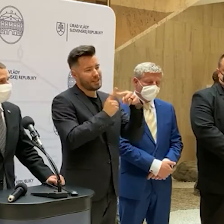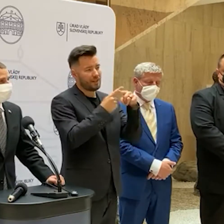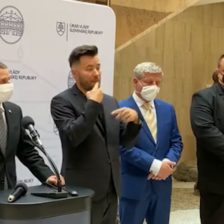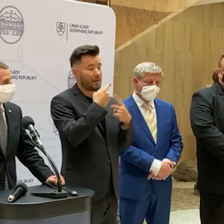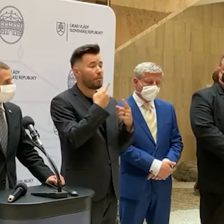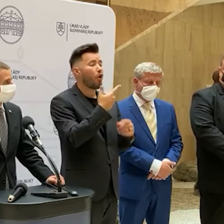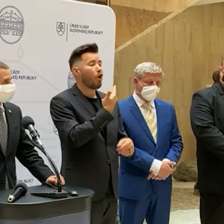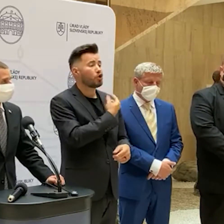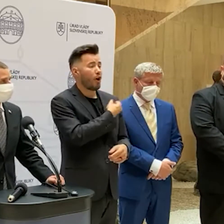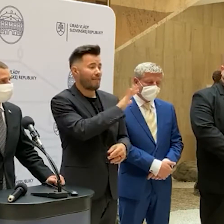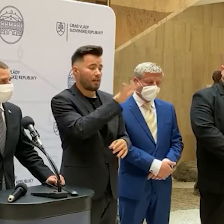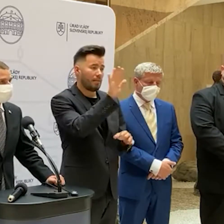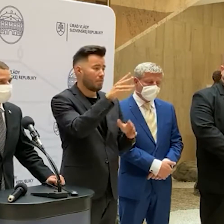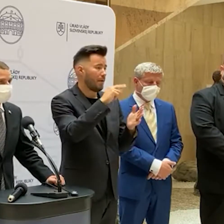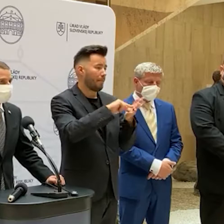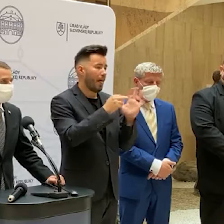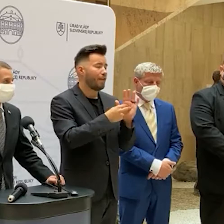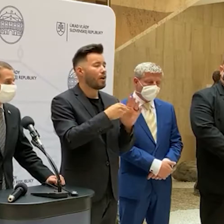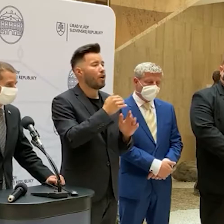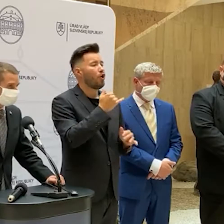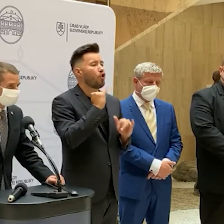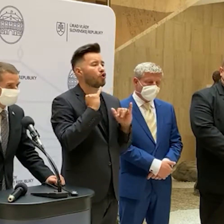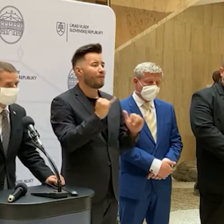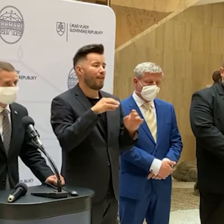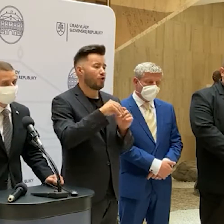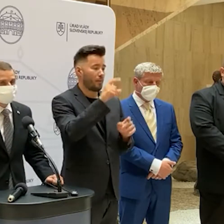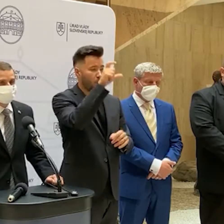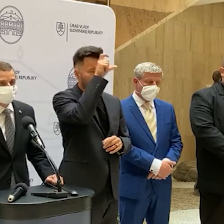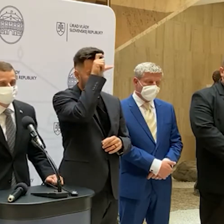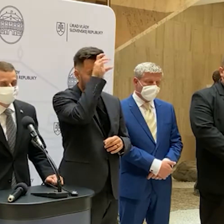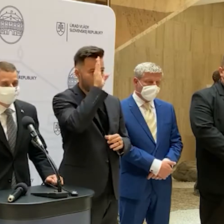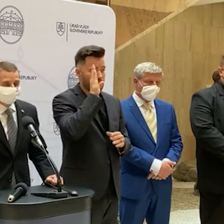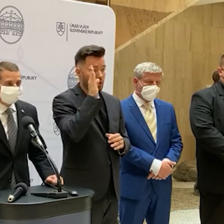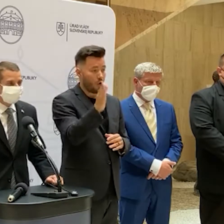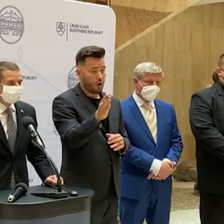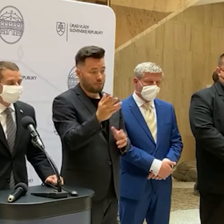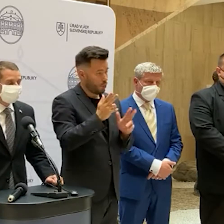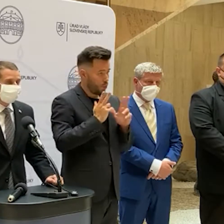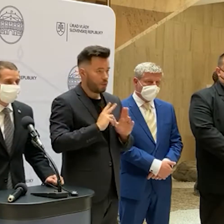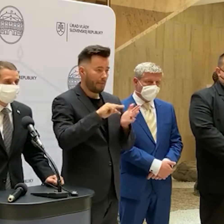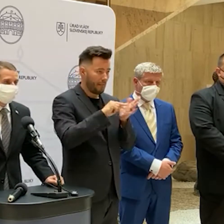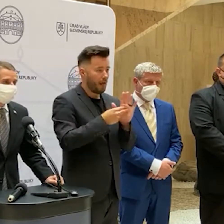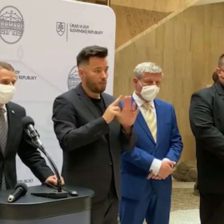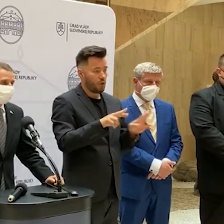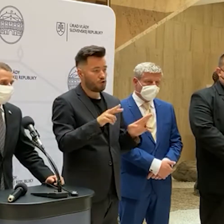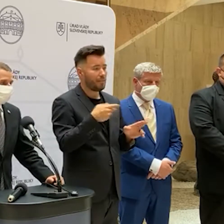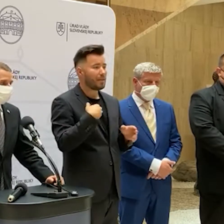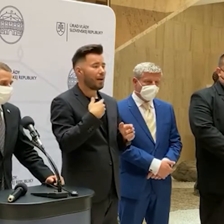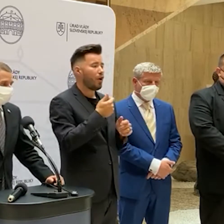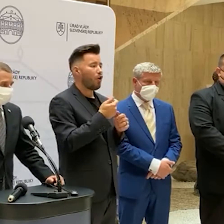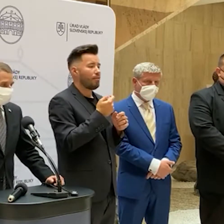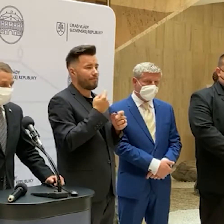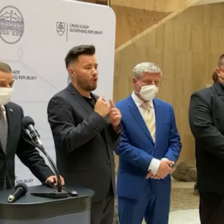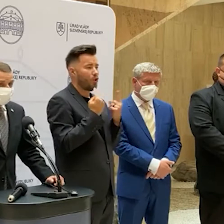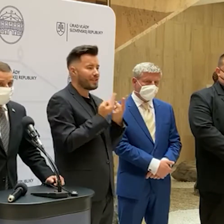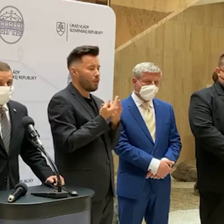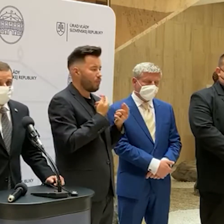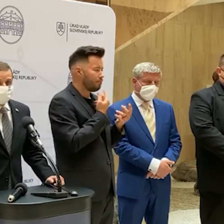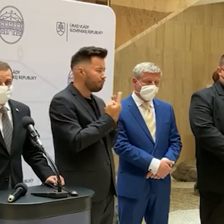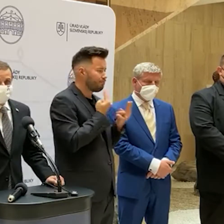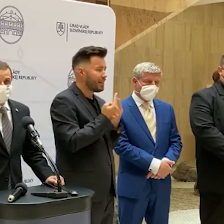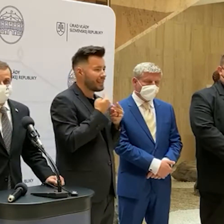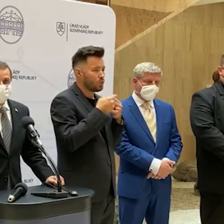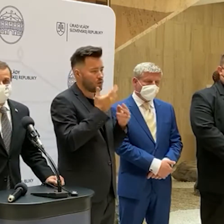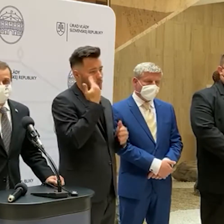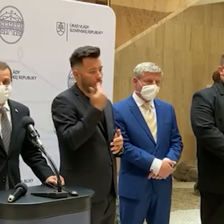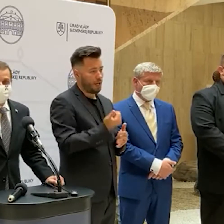začať plánovať napríklad dovolenku v Turecku, o ktorej sme niekoľkokrát na konzílu intenzívne diskutovali. neočkovaní